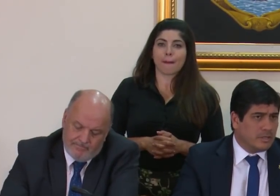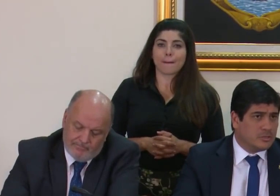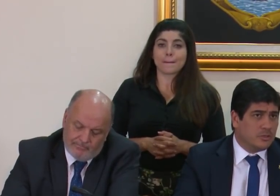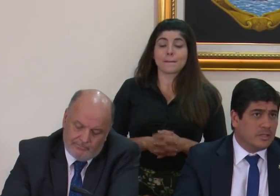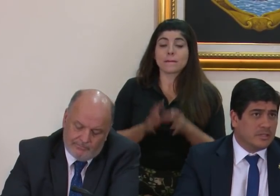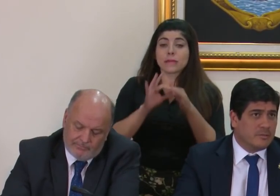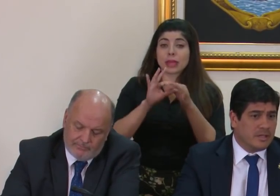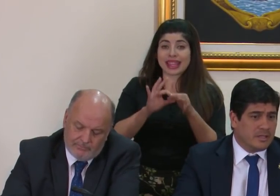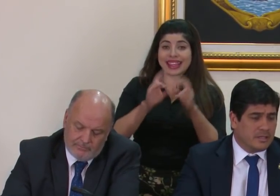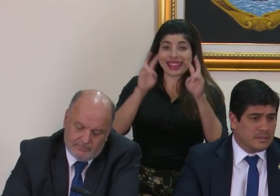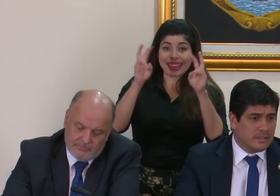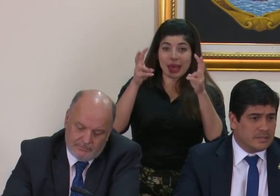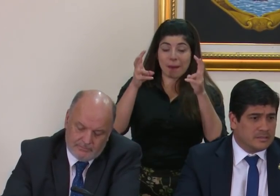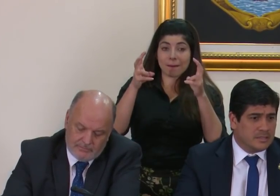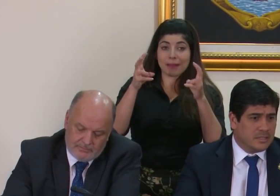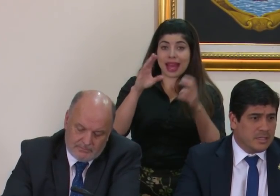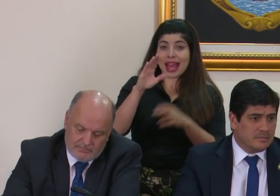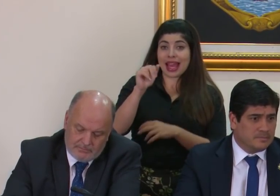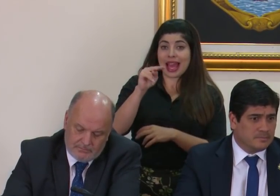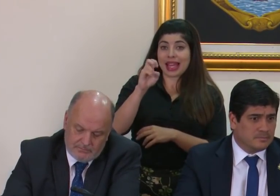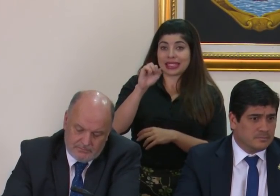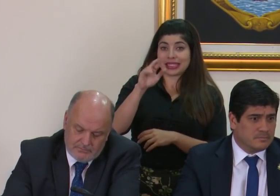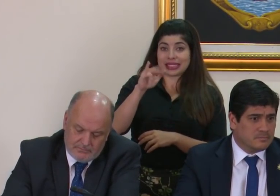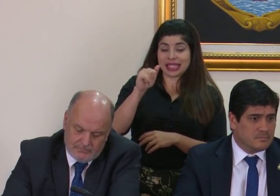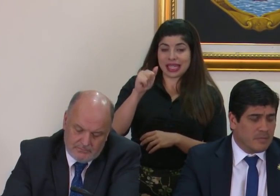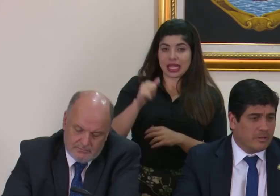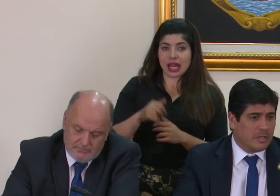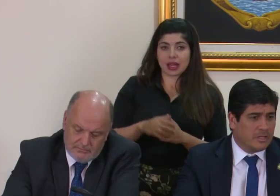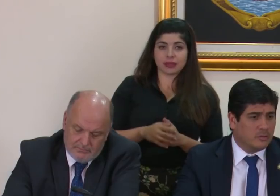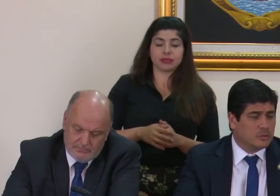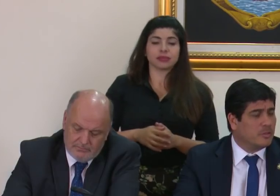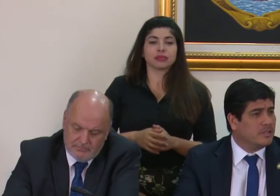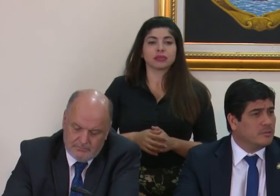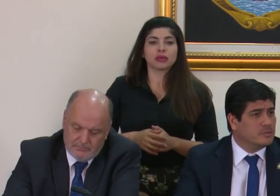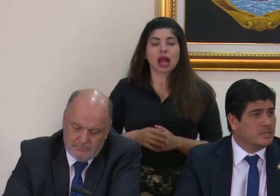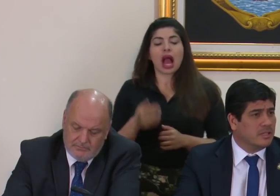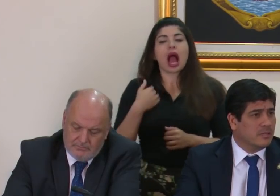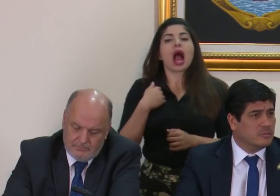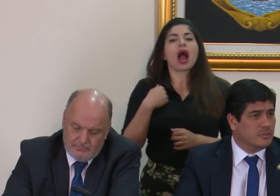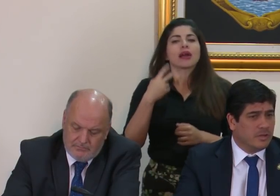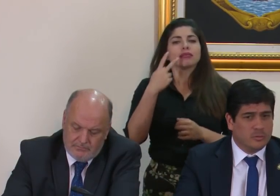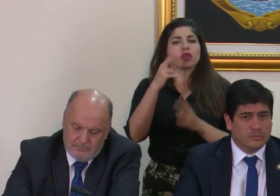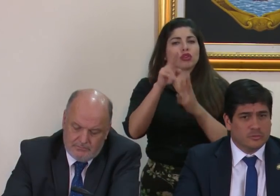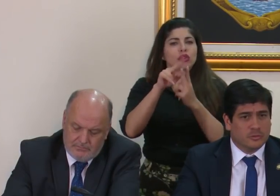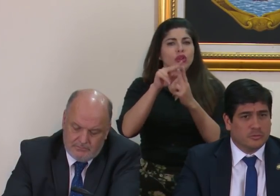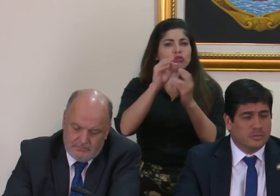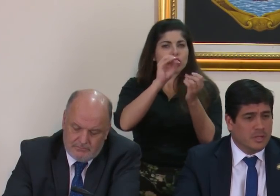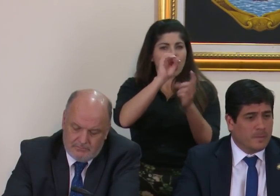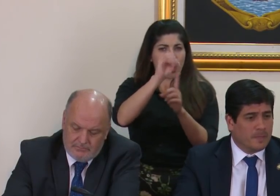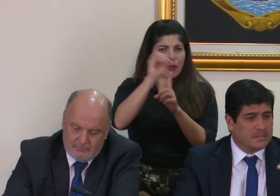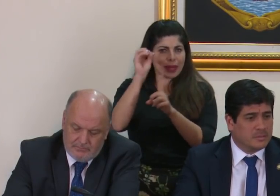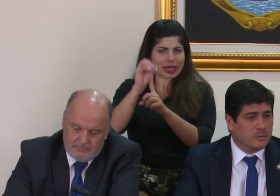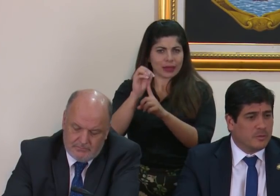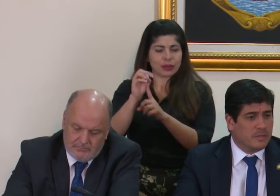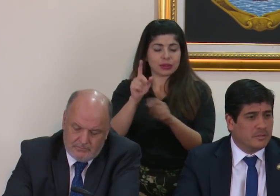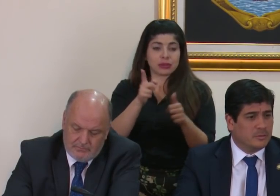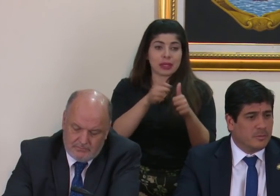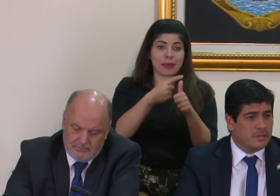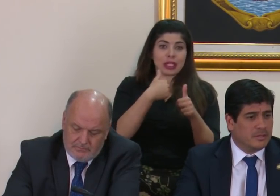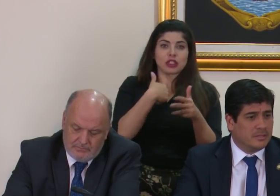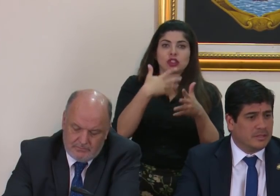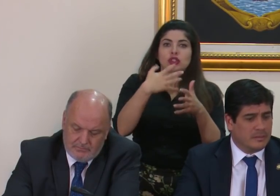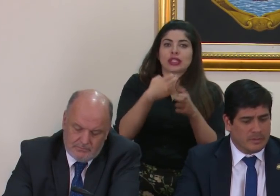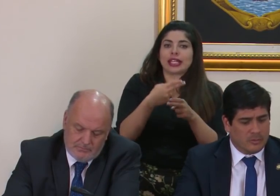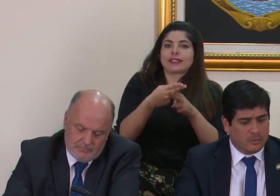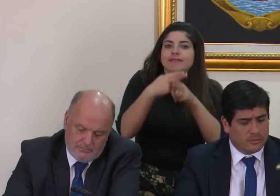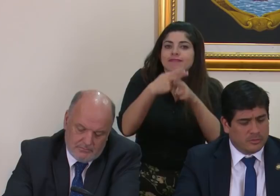En relación al tema de Cancillería, a ver, hay dos objetivos que queríamos llevar. Uno, yo, hacer un nombramiento